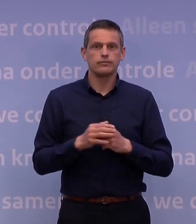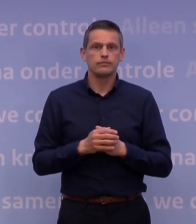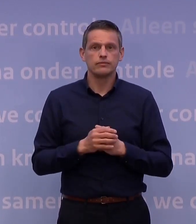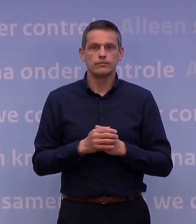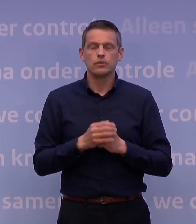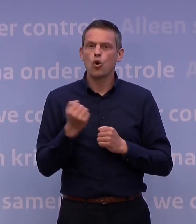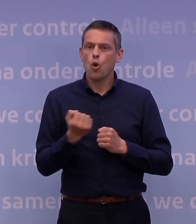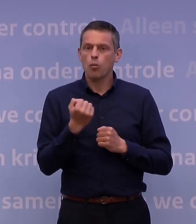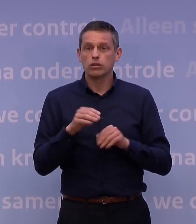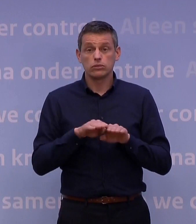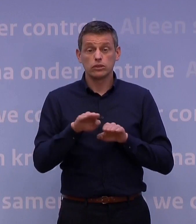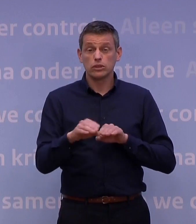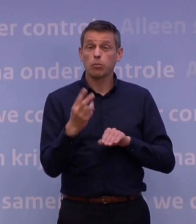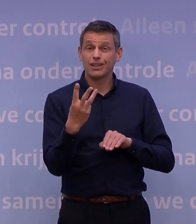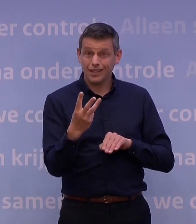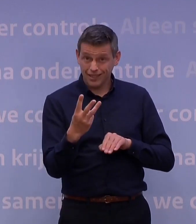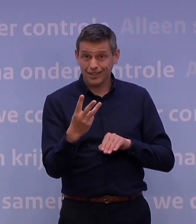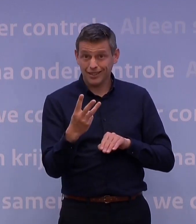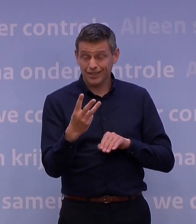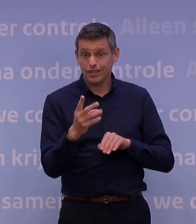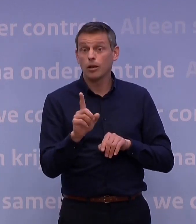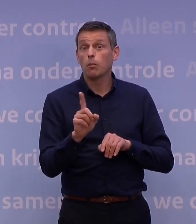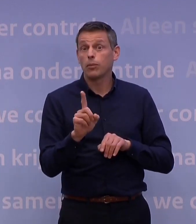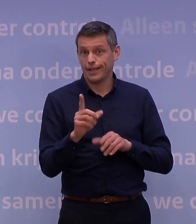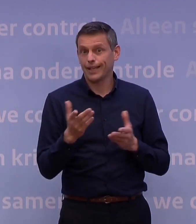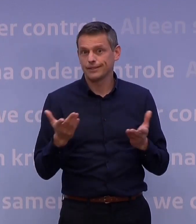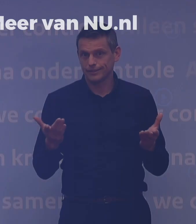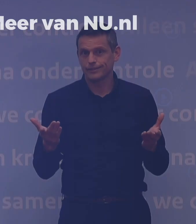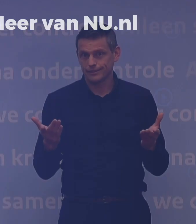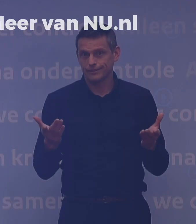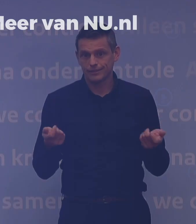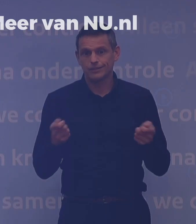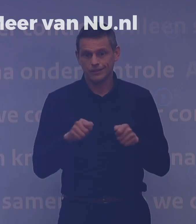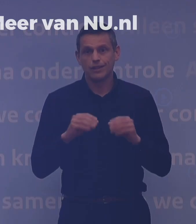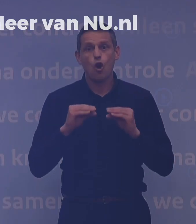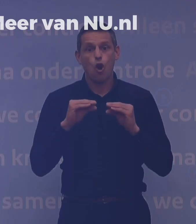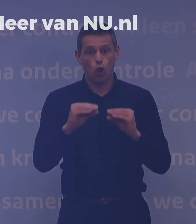Want stap drie betekent feitelijk dat er een einde komt aan de lockdown.